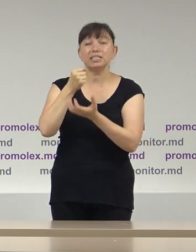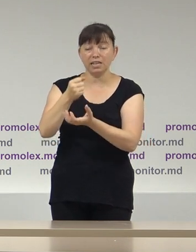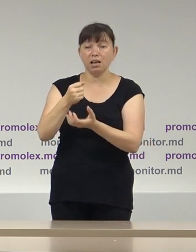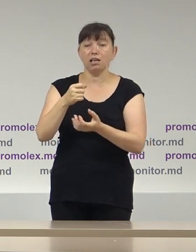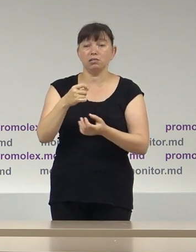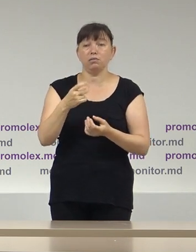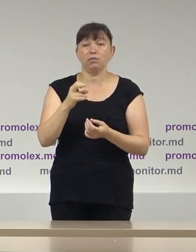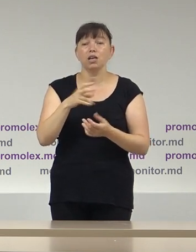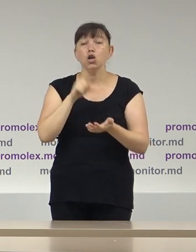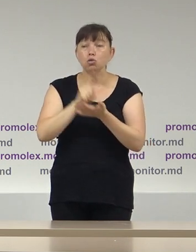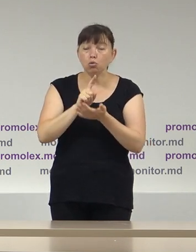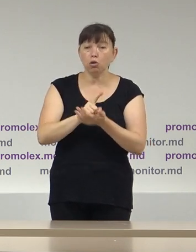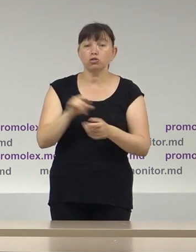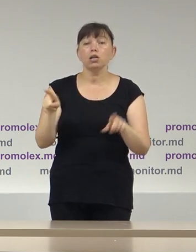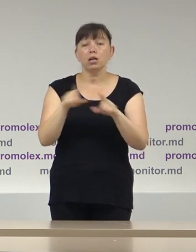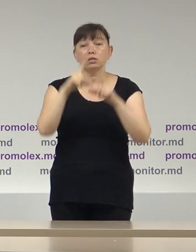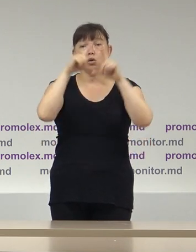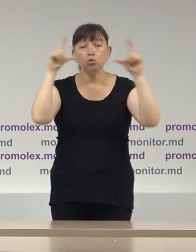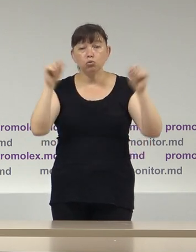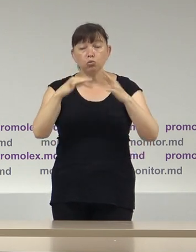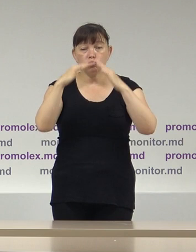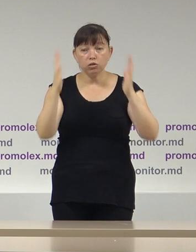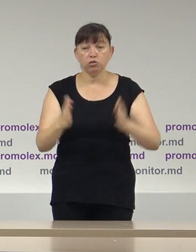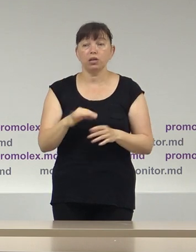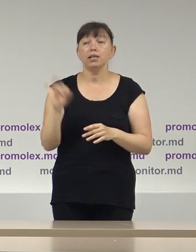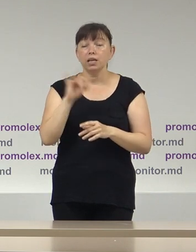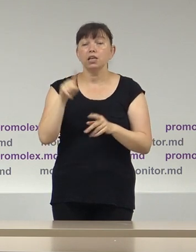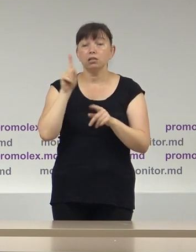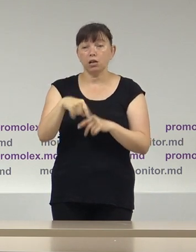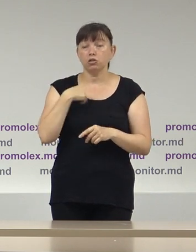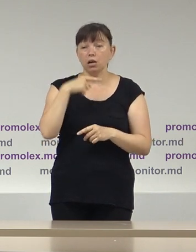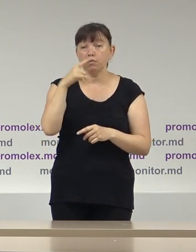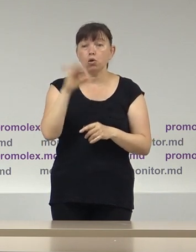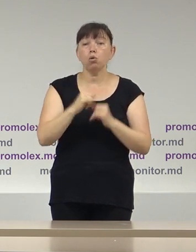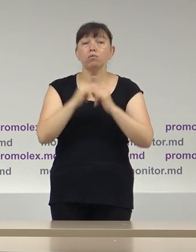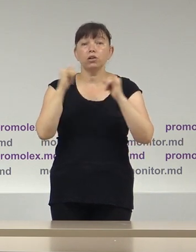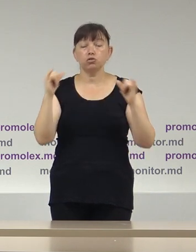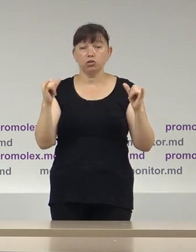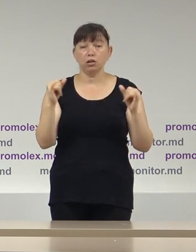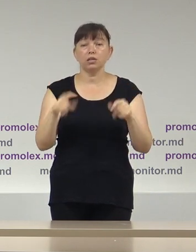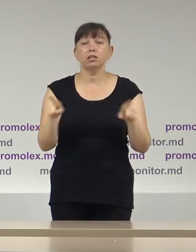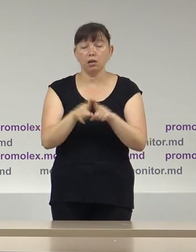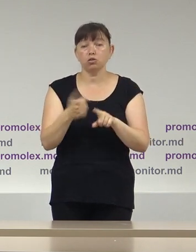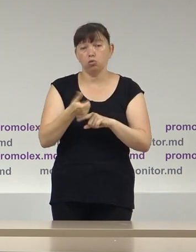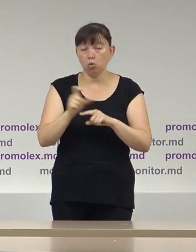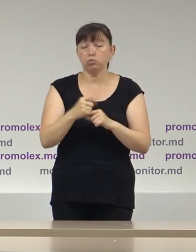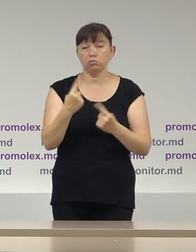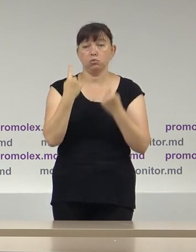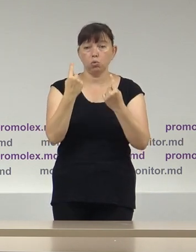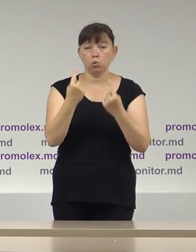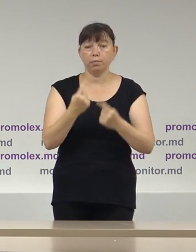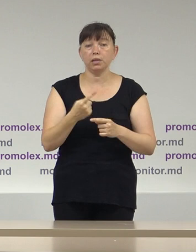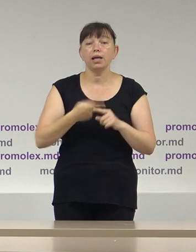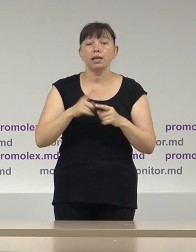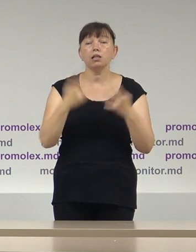De asemenea, am menționat chiar acum la încheierea prezentării raportului despre o creștere la fel de semnificativă